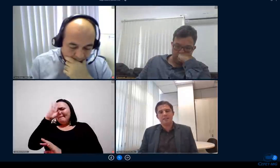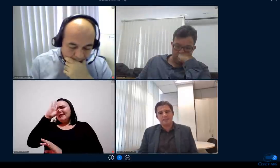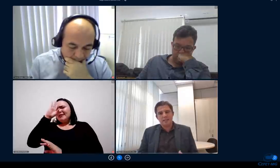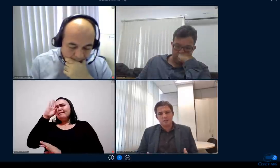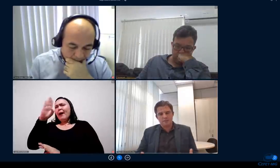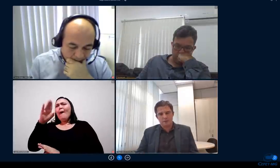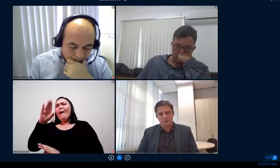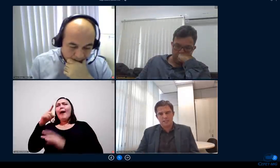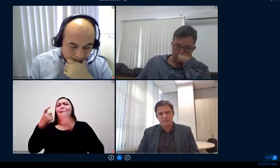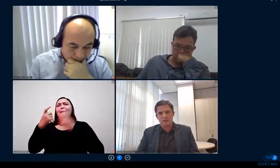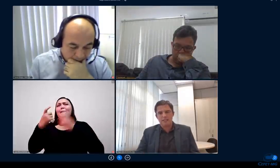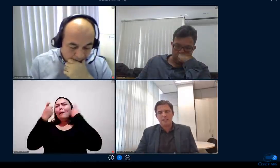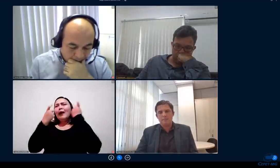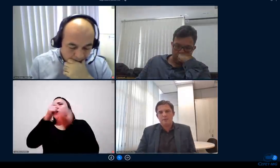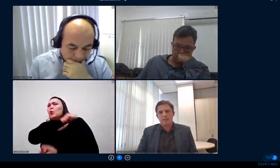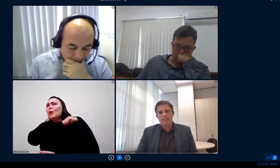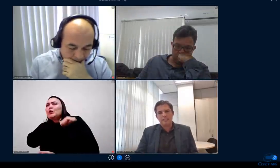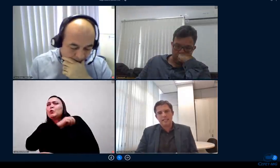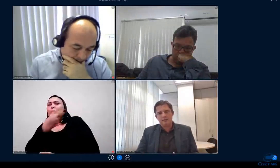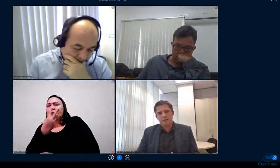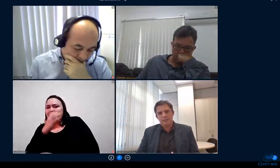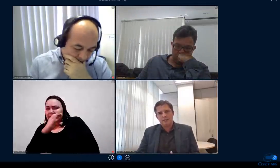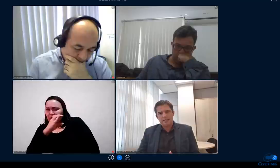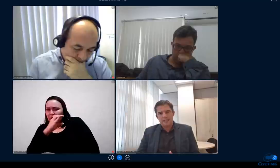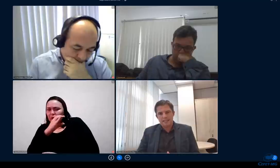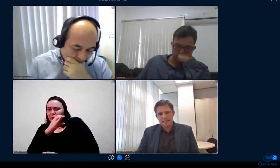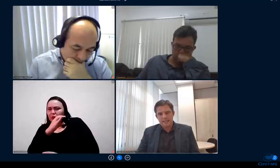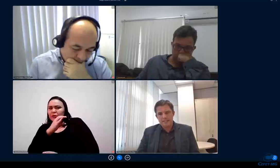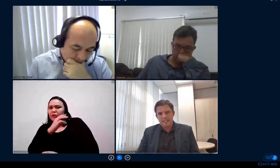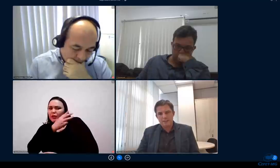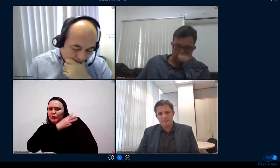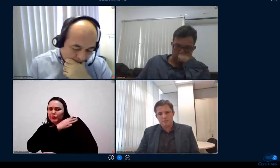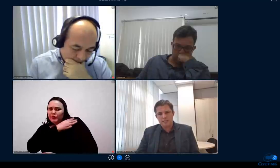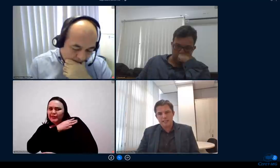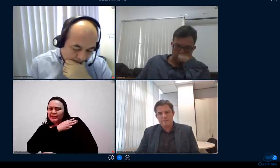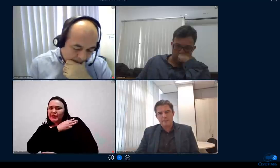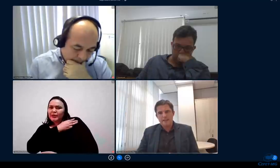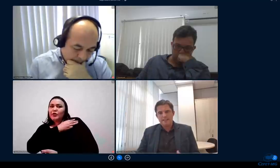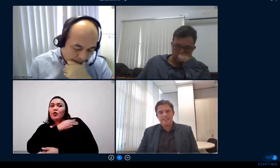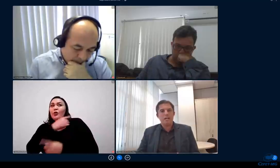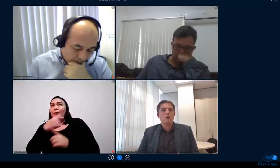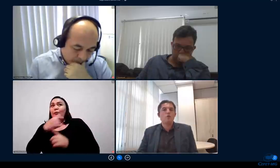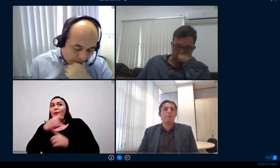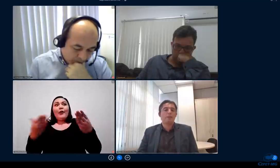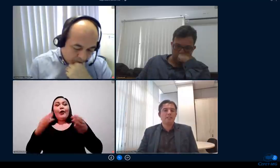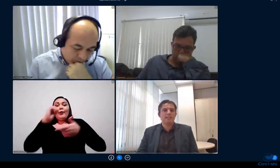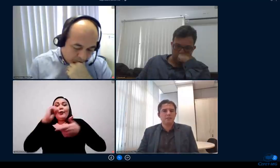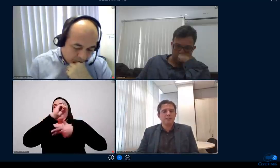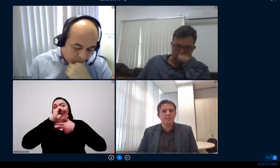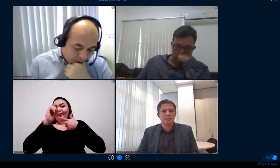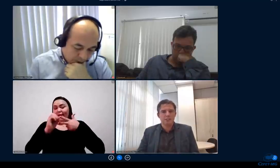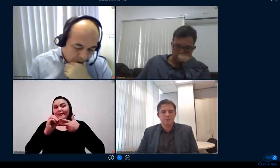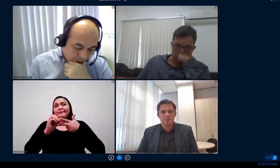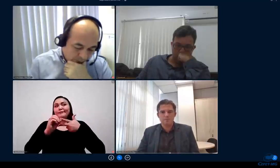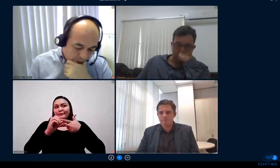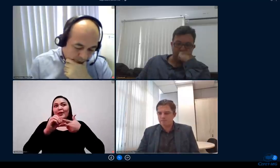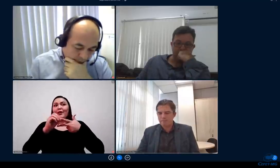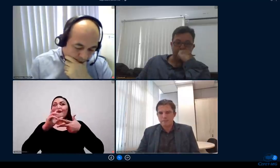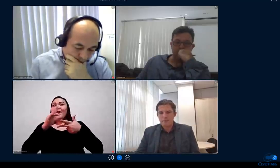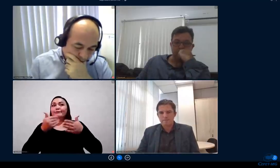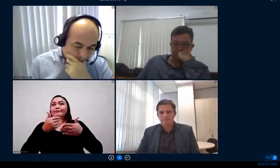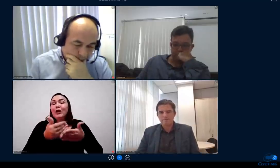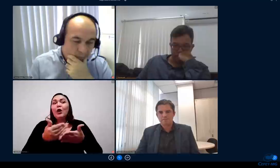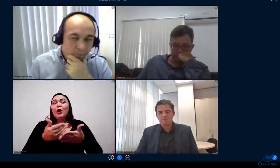essa pressão que foi colocada agora pelo calendário avaliativo do Enem se há alguma priorização nesse sentido